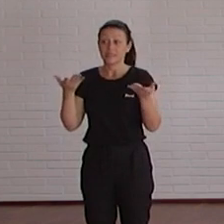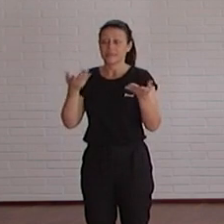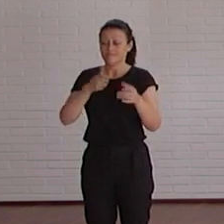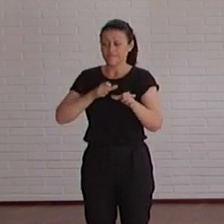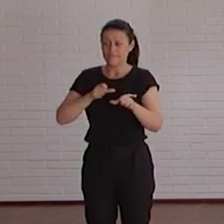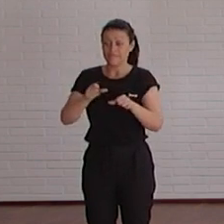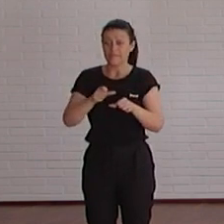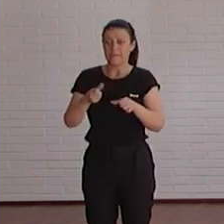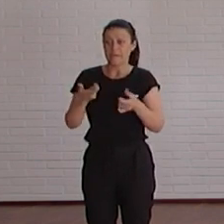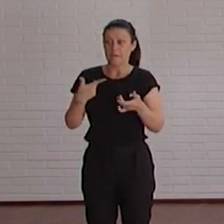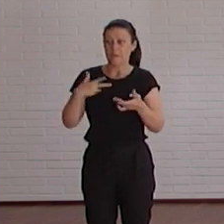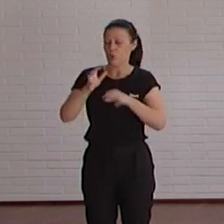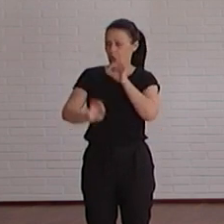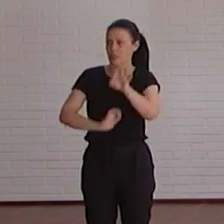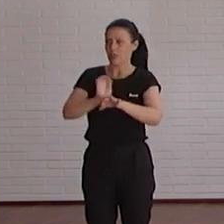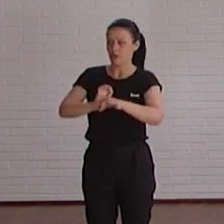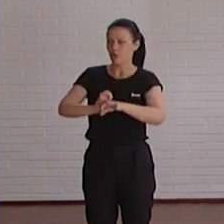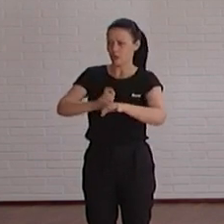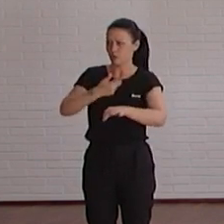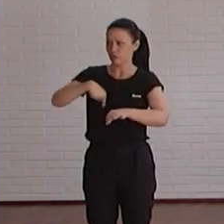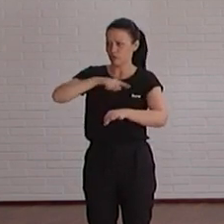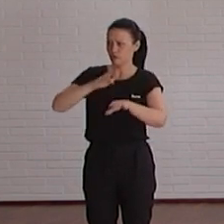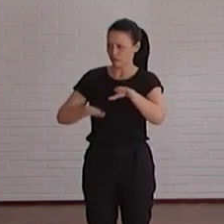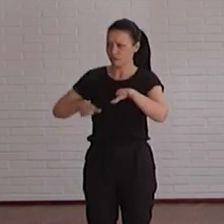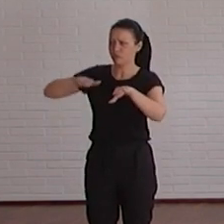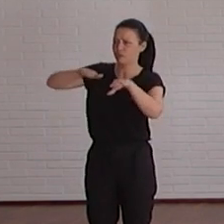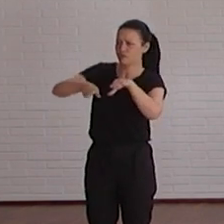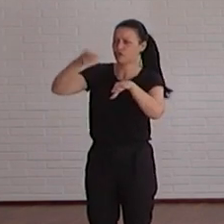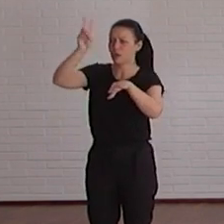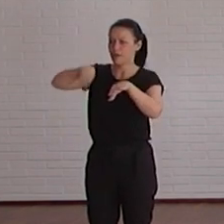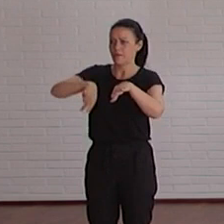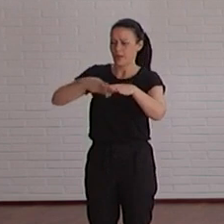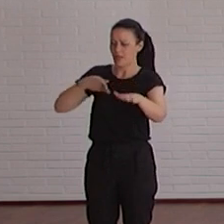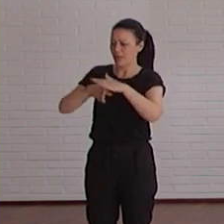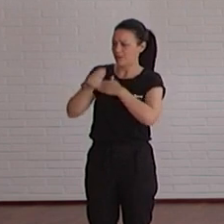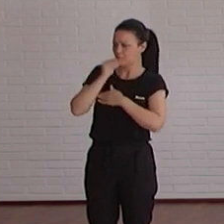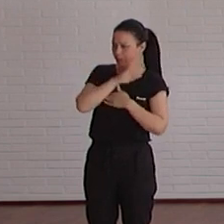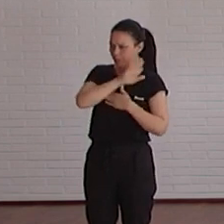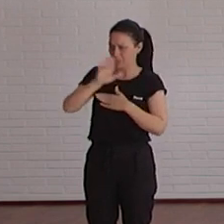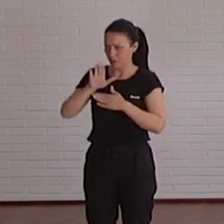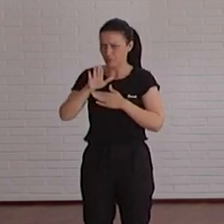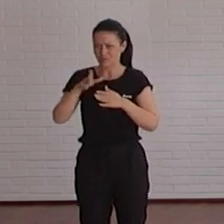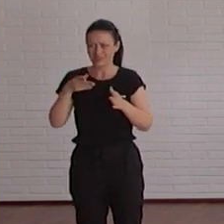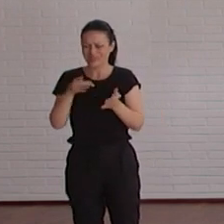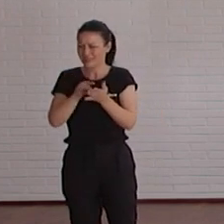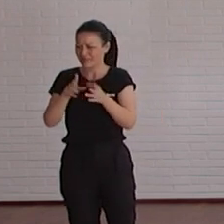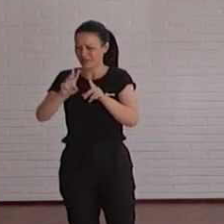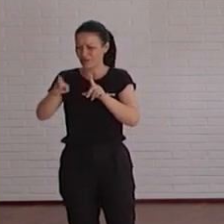de las organizaciones que tienen un mejor acceso a todos sus servicios digitales.